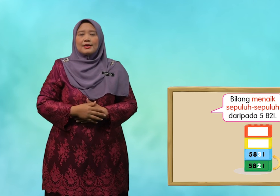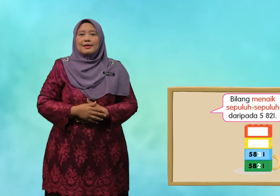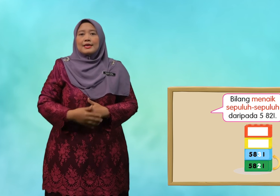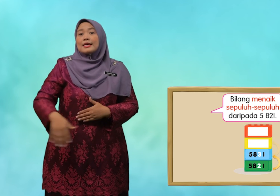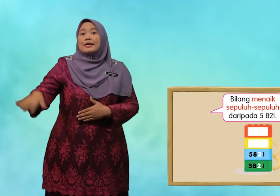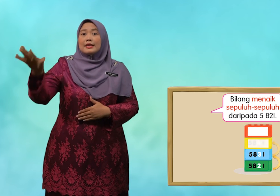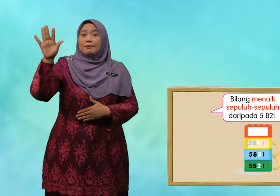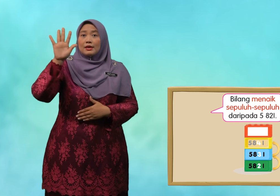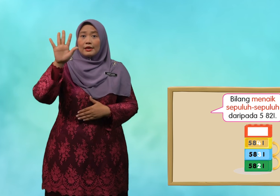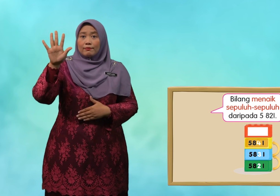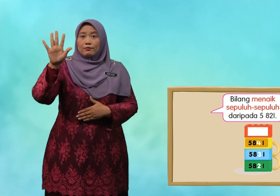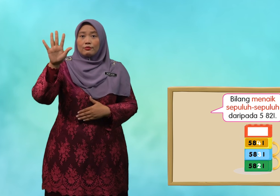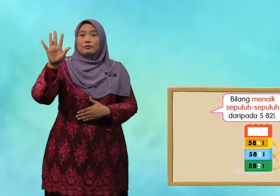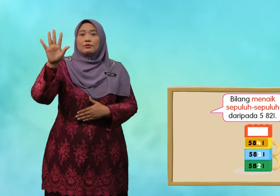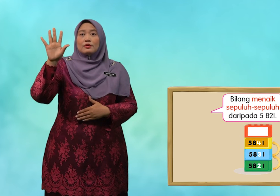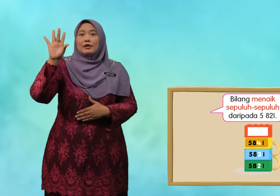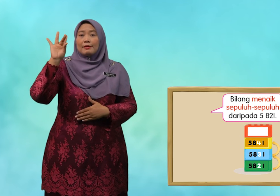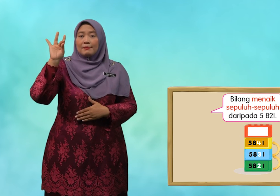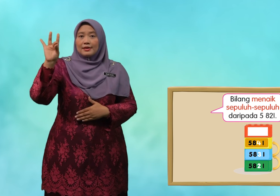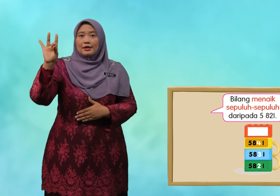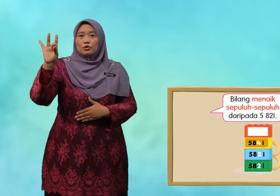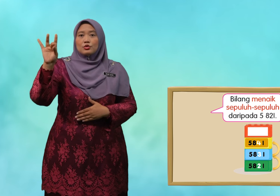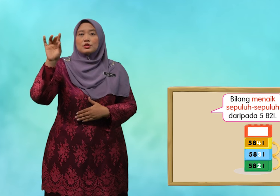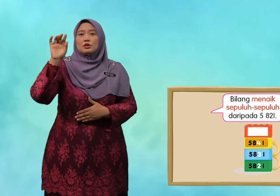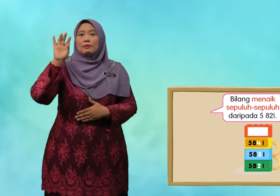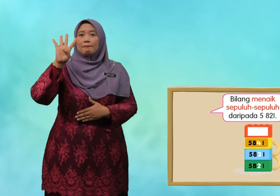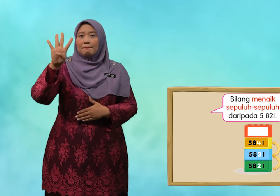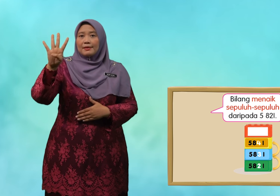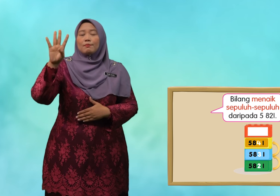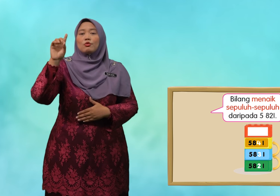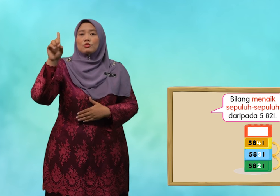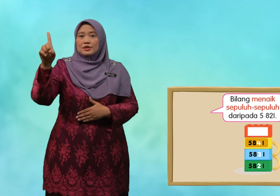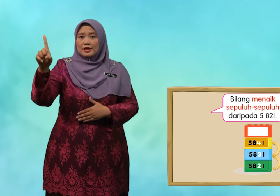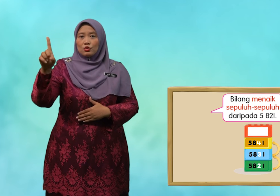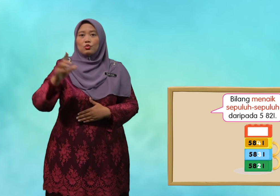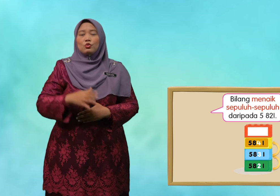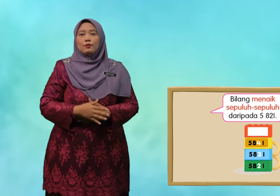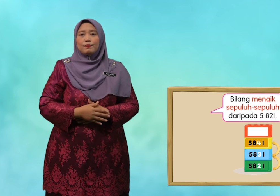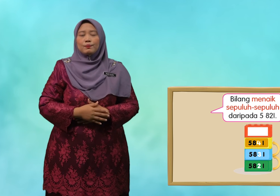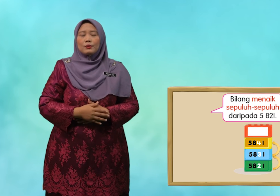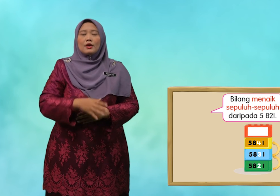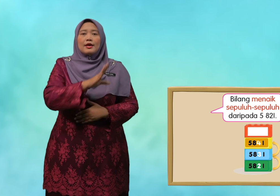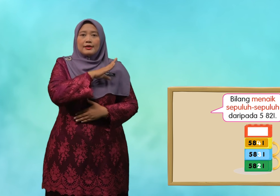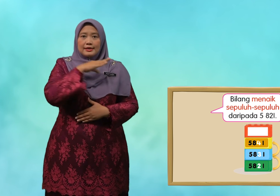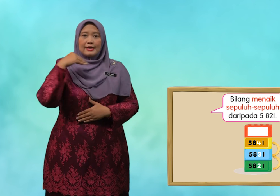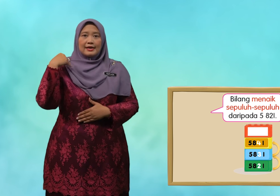lima ribu lapan ratus empat puluh satu lima